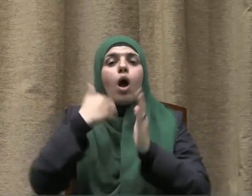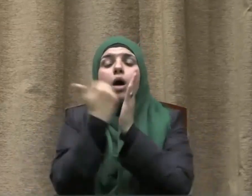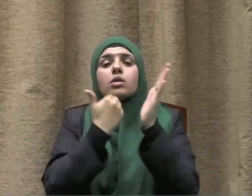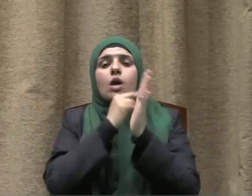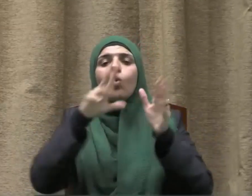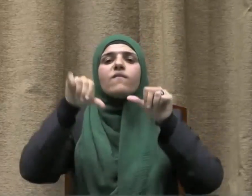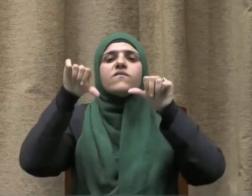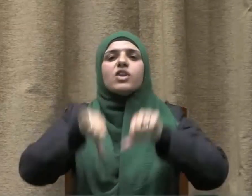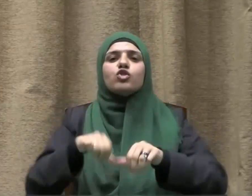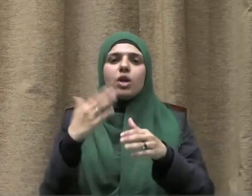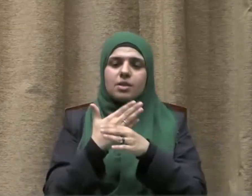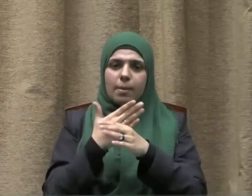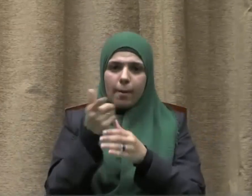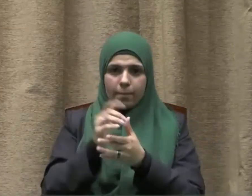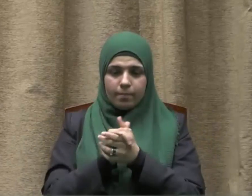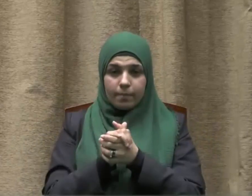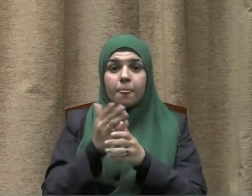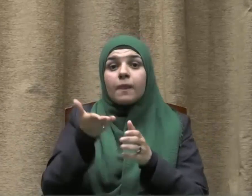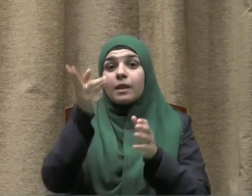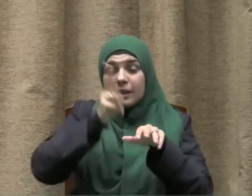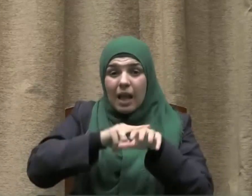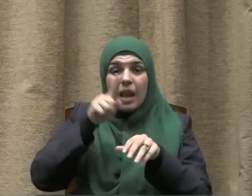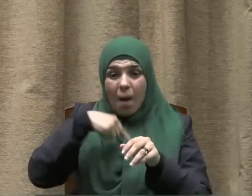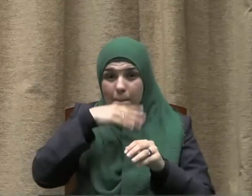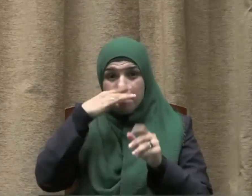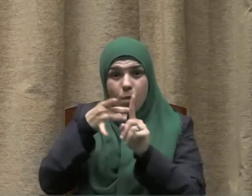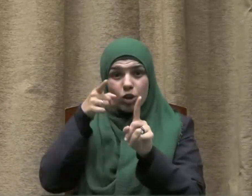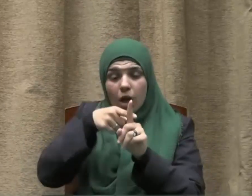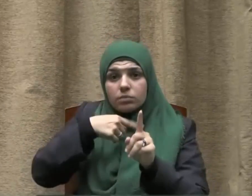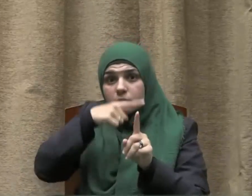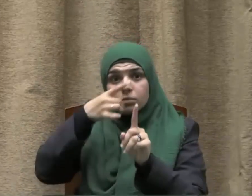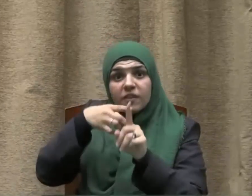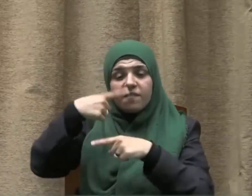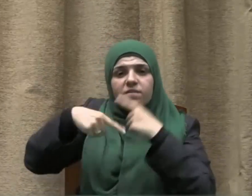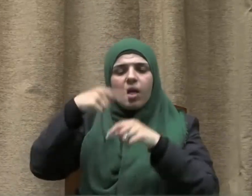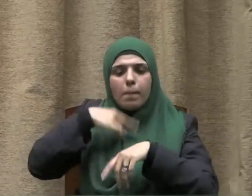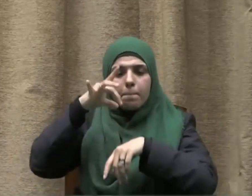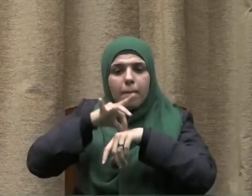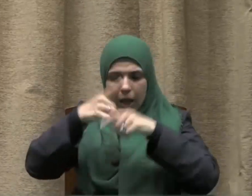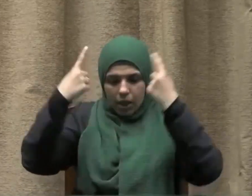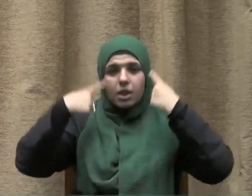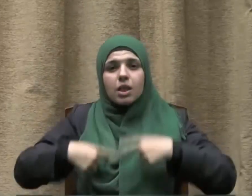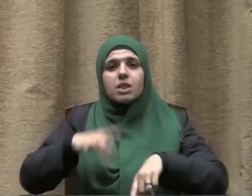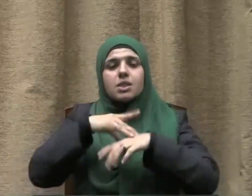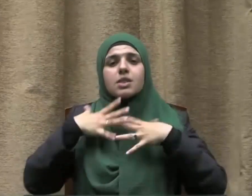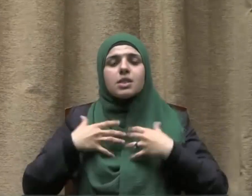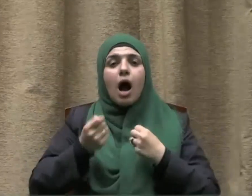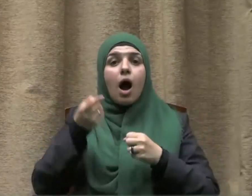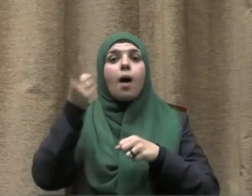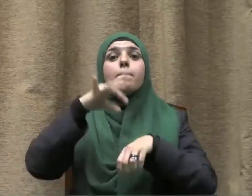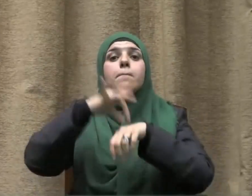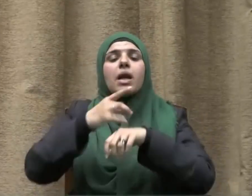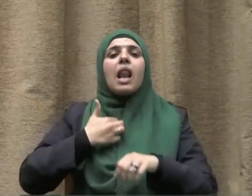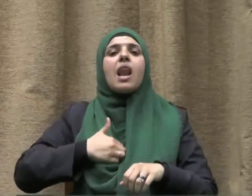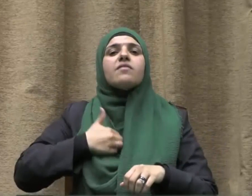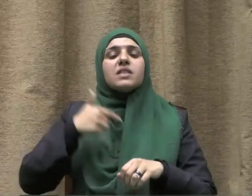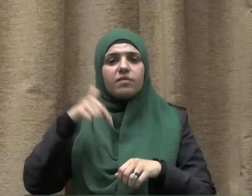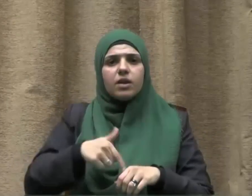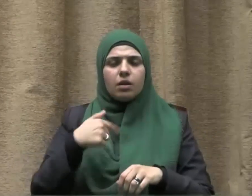والاقتصادي فضلا عن أنها سبب في الكثير من الأمراض الصحية والنفسية منها